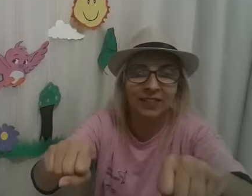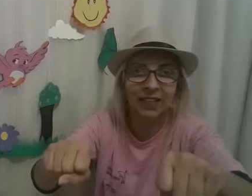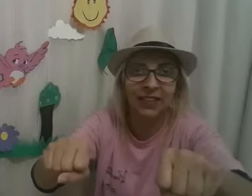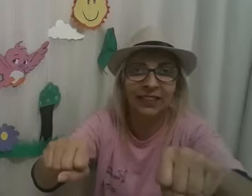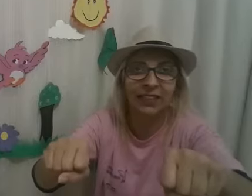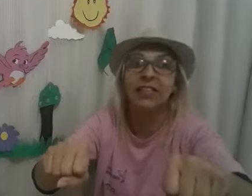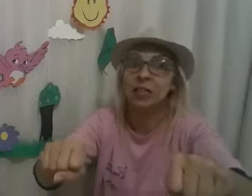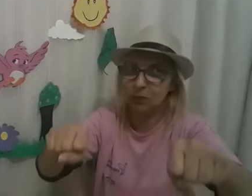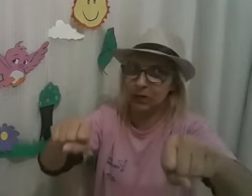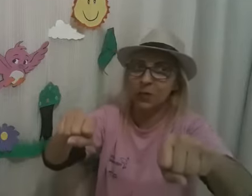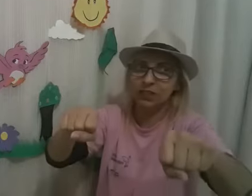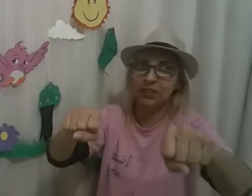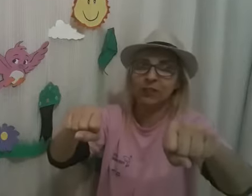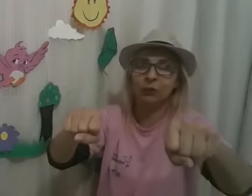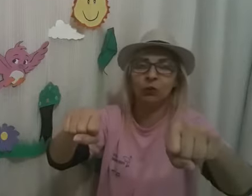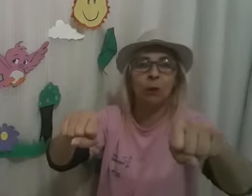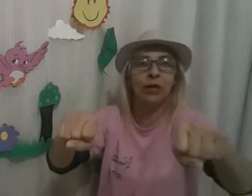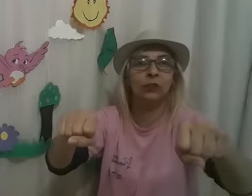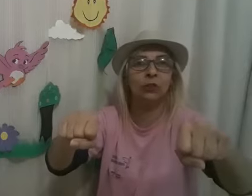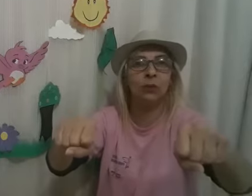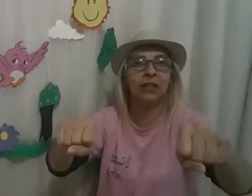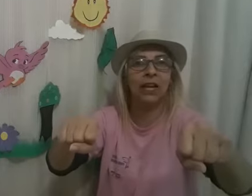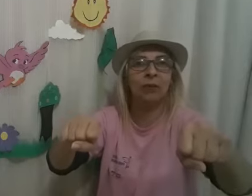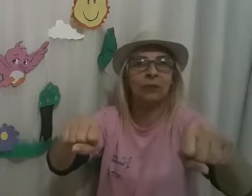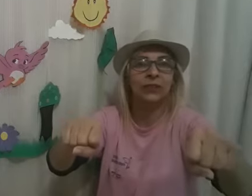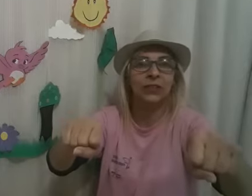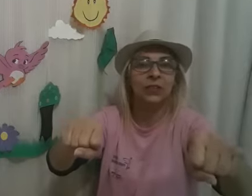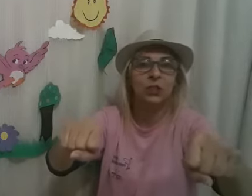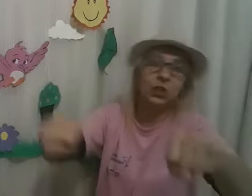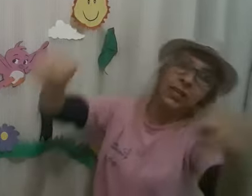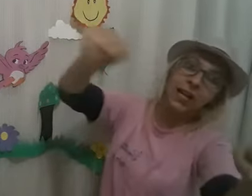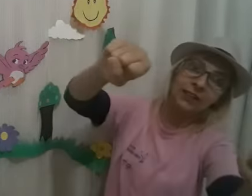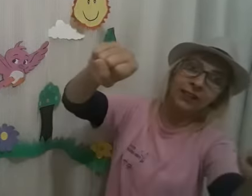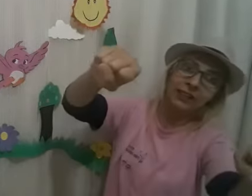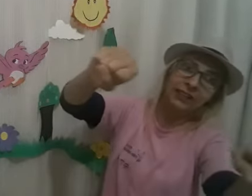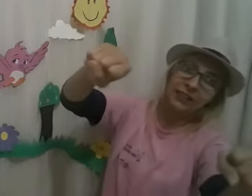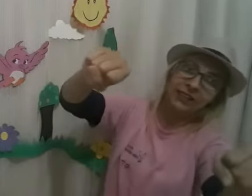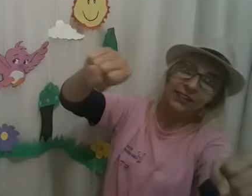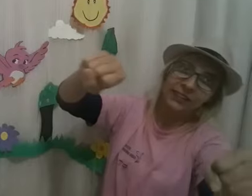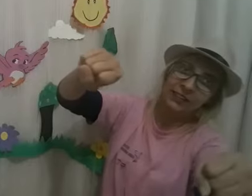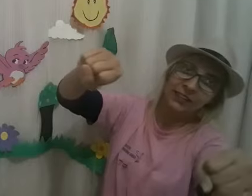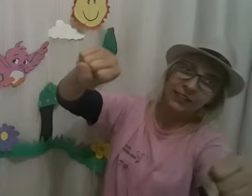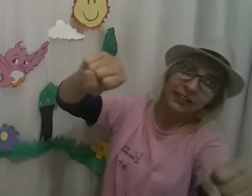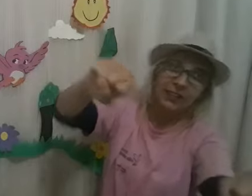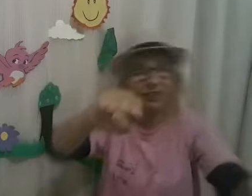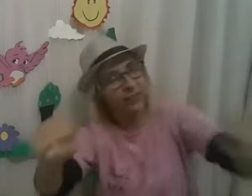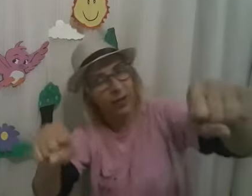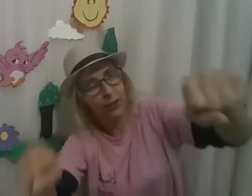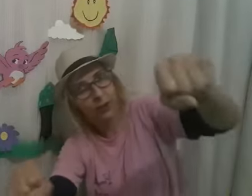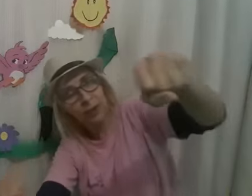estrada. E preste atenção nos comandos. Vamos lá? direita, esquerda,